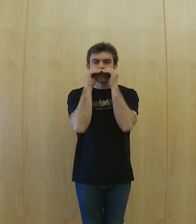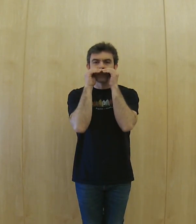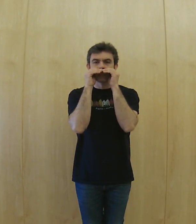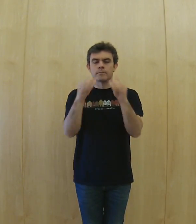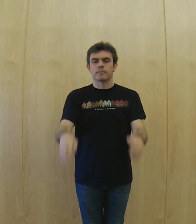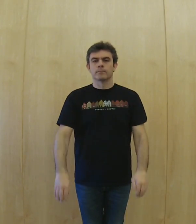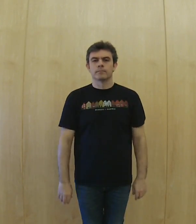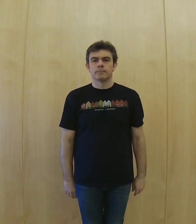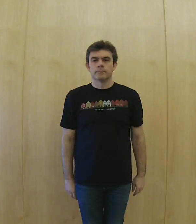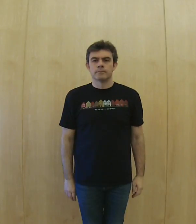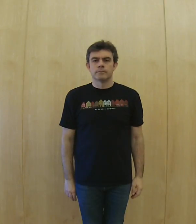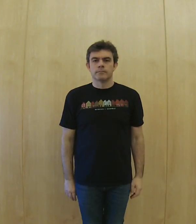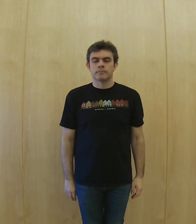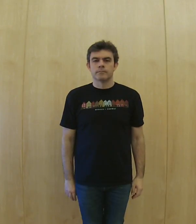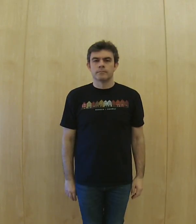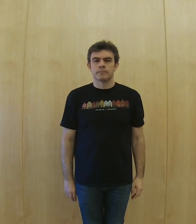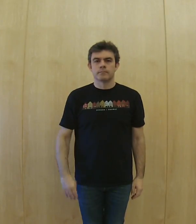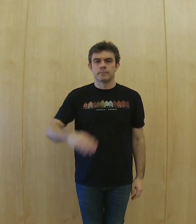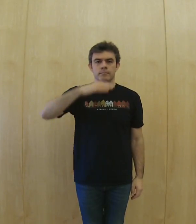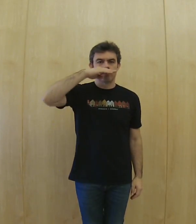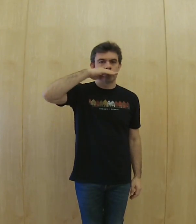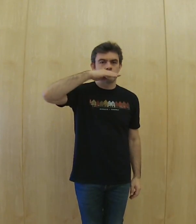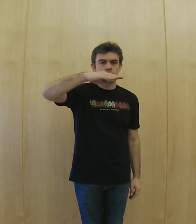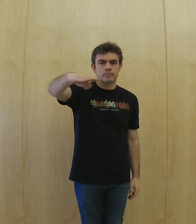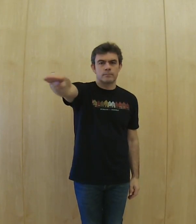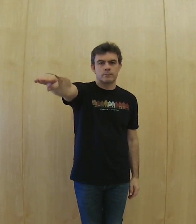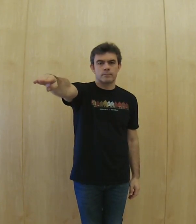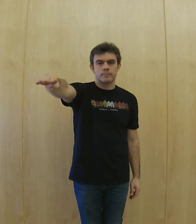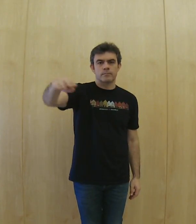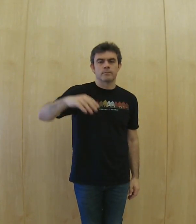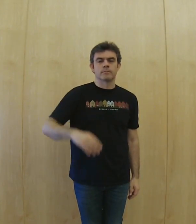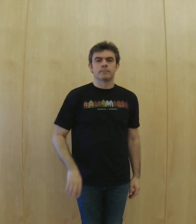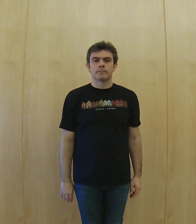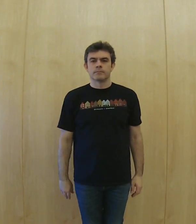sonidos de aire, silbar,